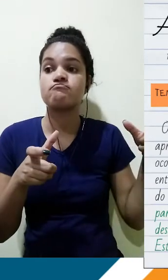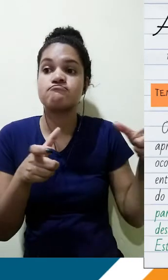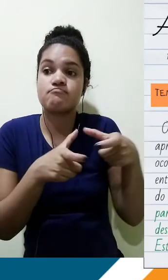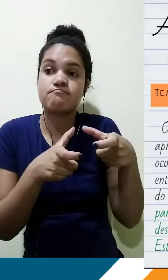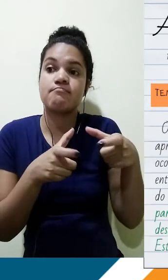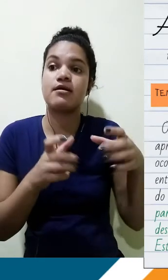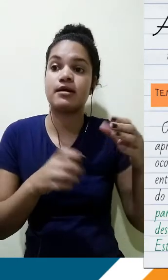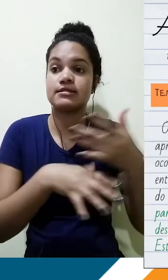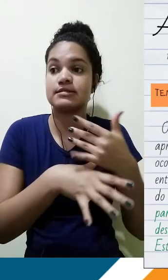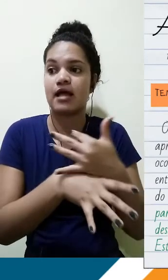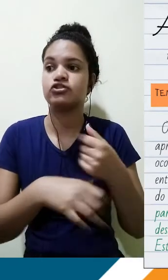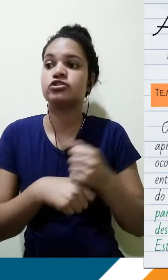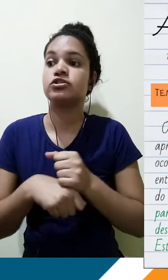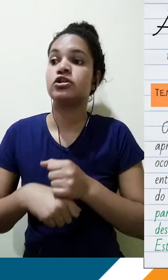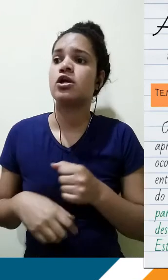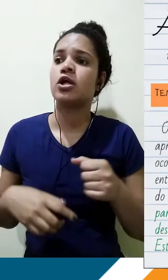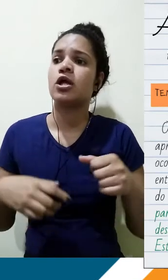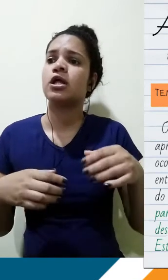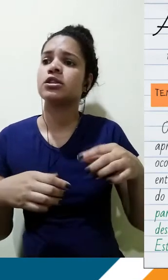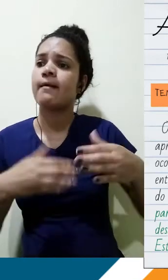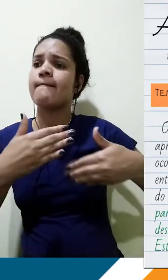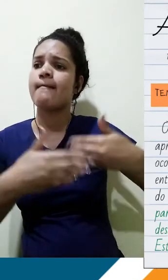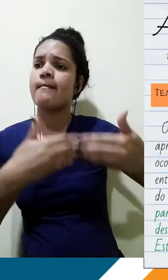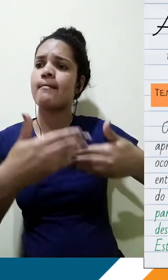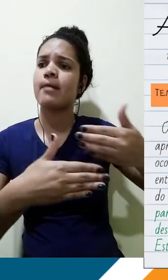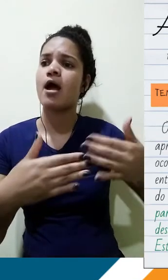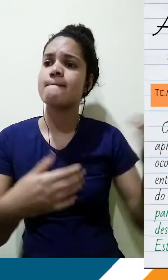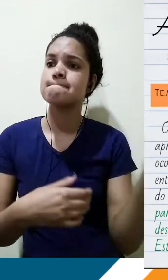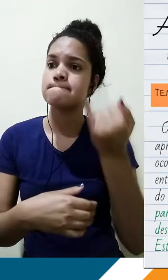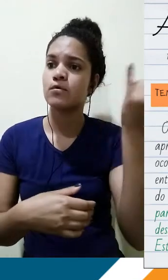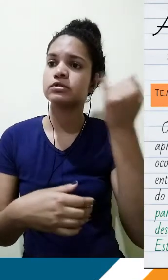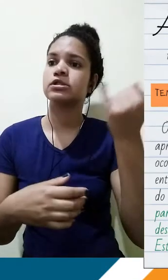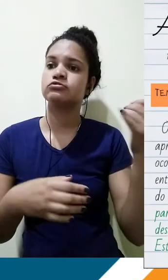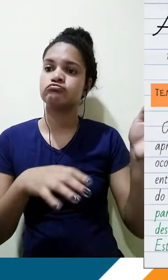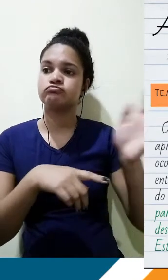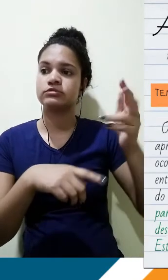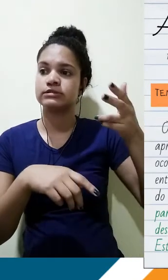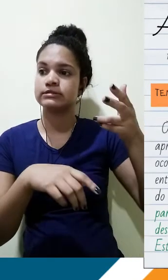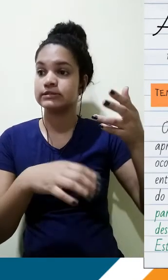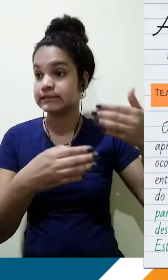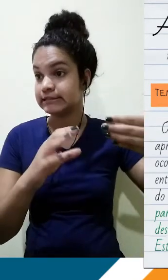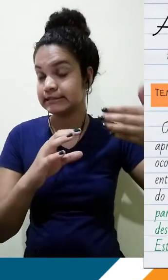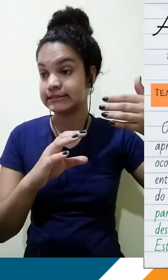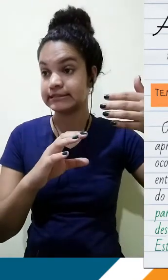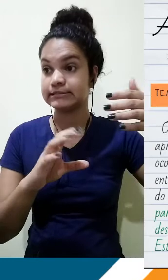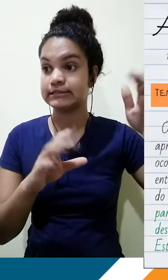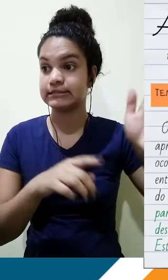na realidade brasileira, a democratização do acesso a esse bem, tem se configurado como o problema a ser superado. A tese eu mantive a mesma, para